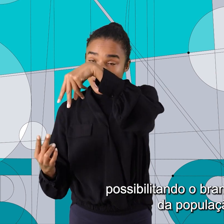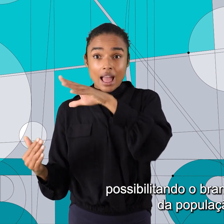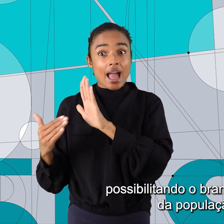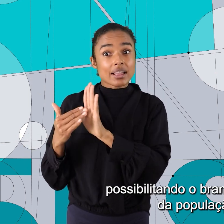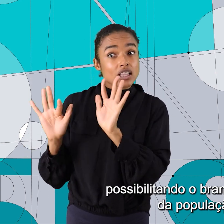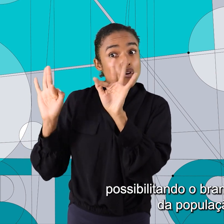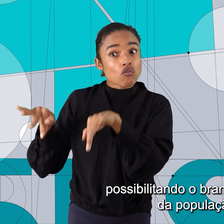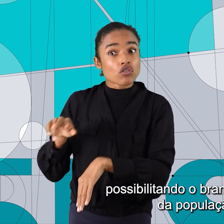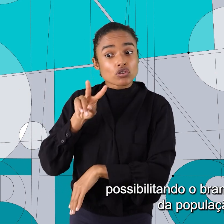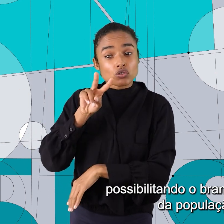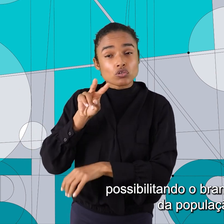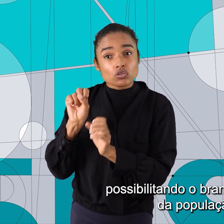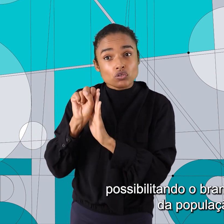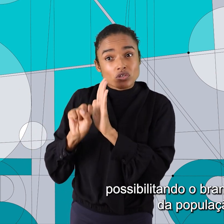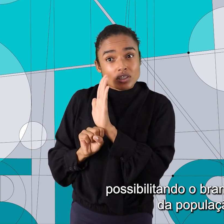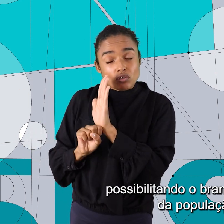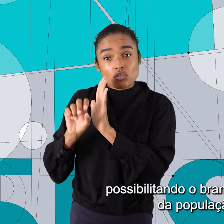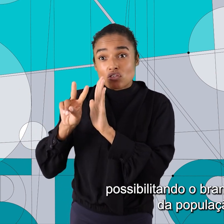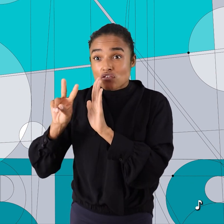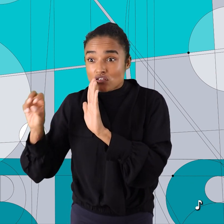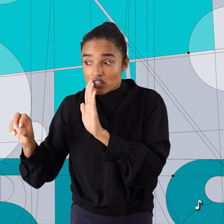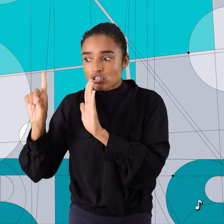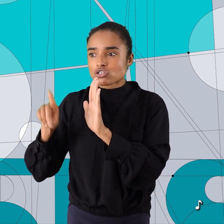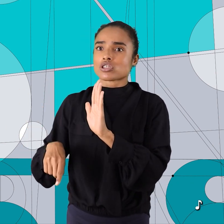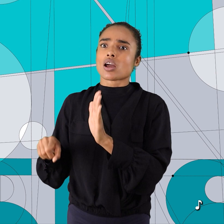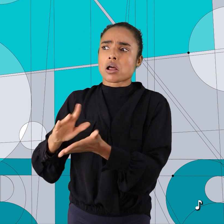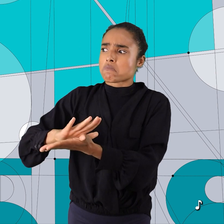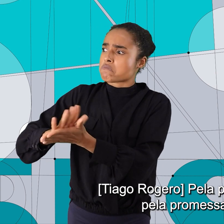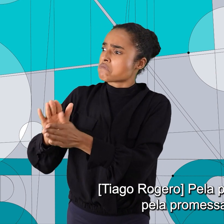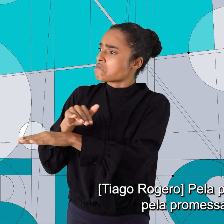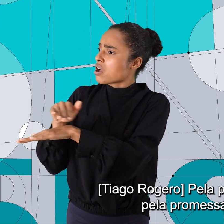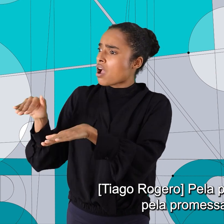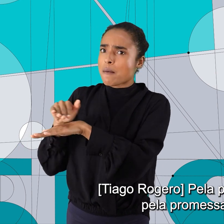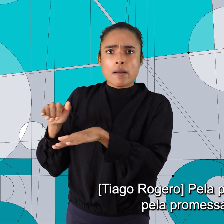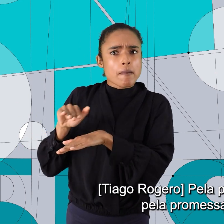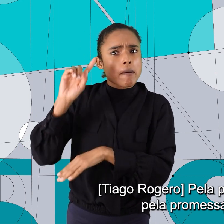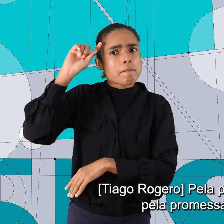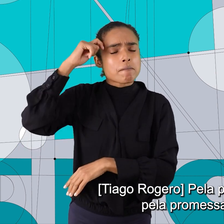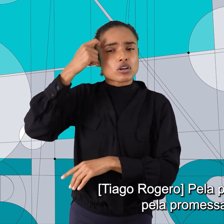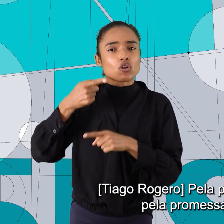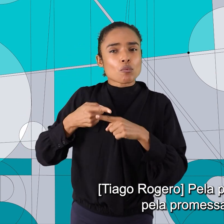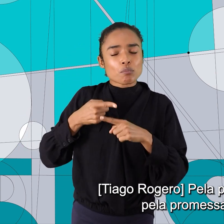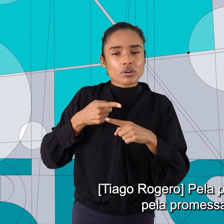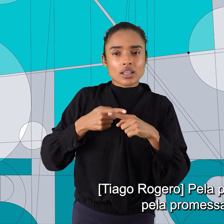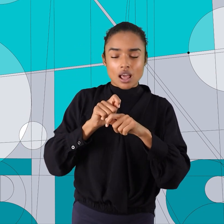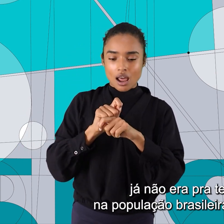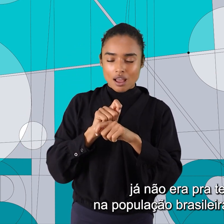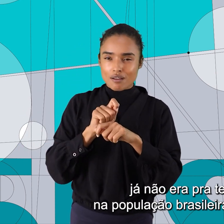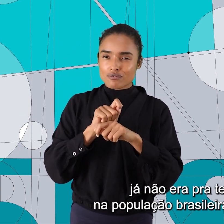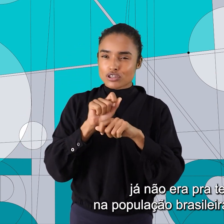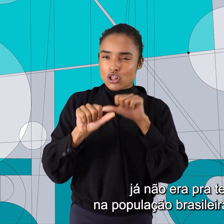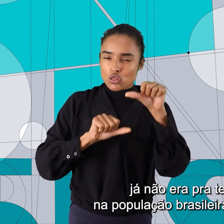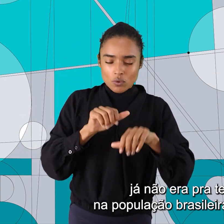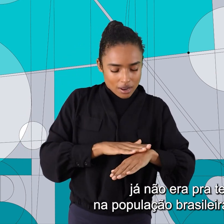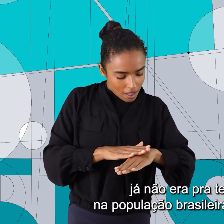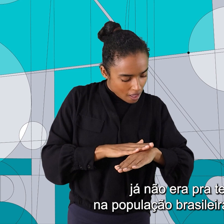possibilitando o branqueamento da população. Pela previsão dele, pela promessa dele, já